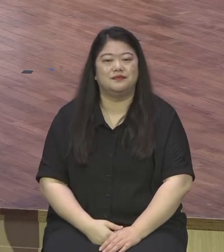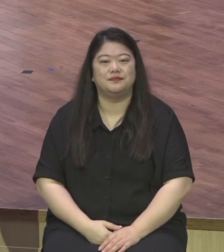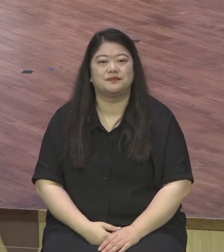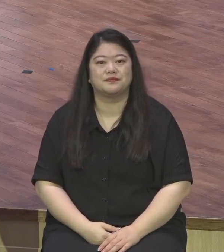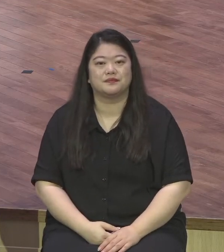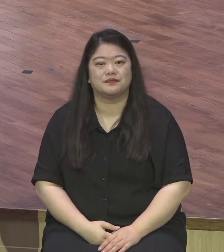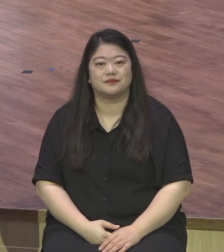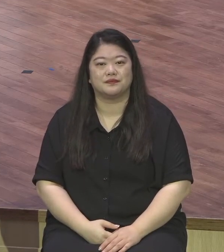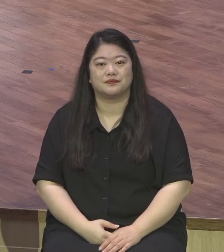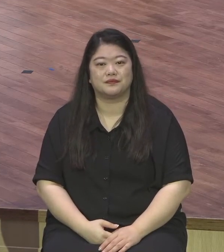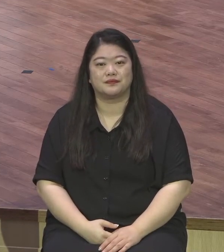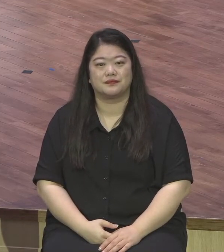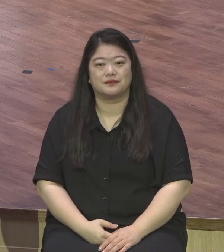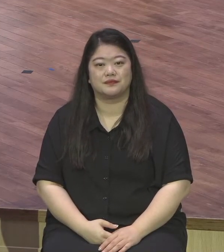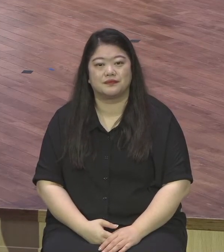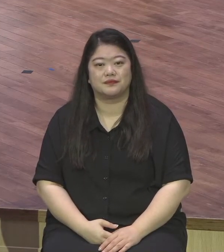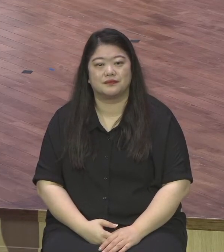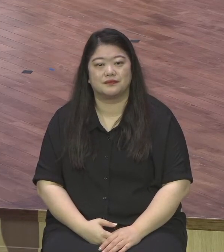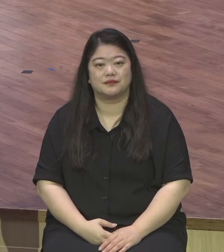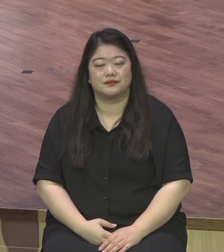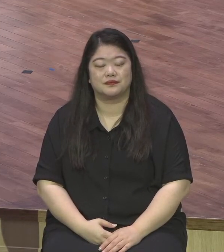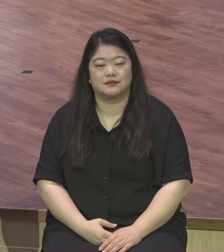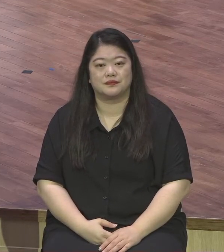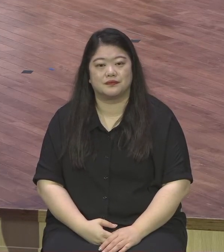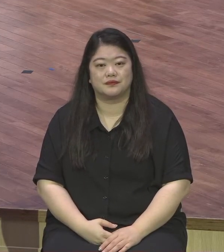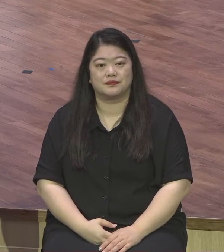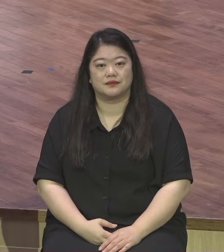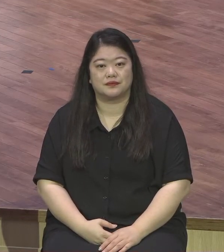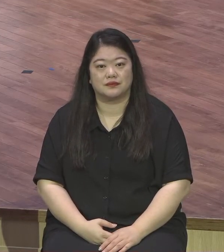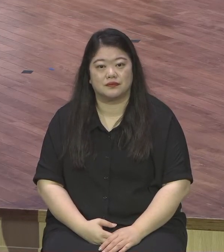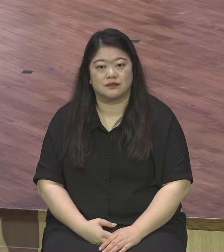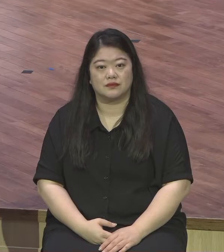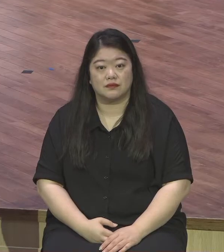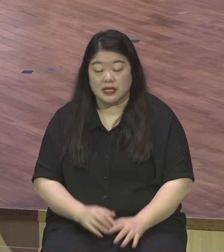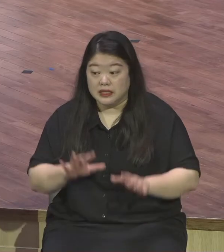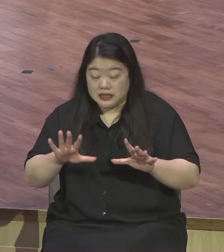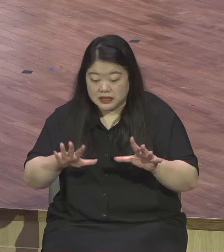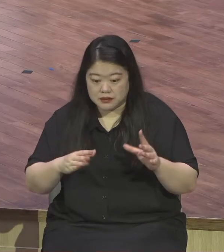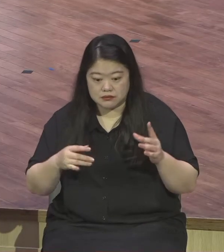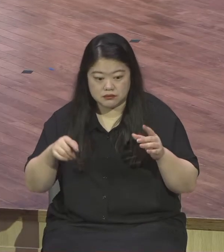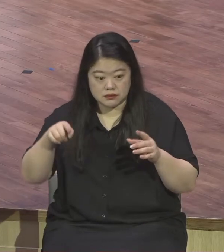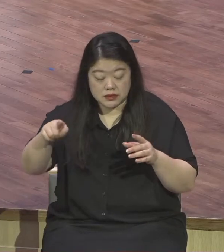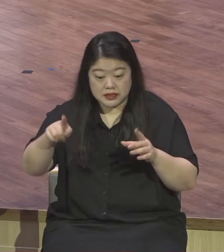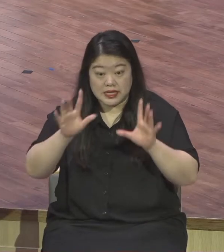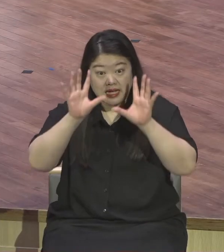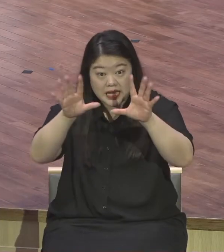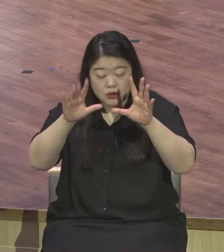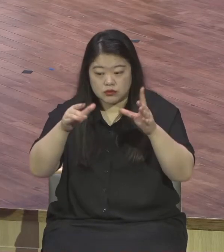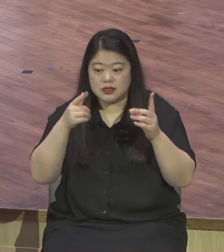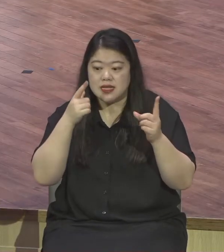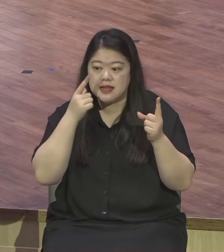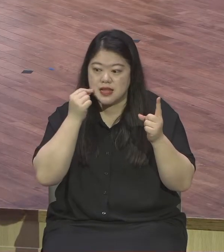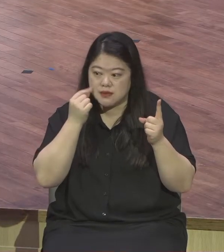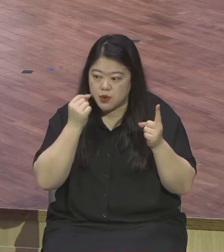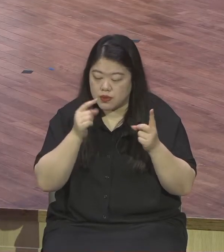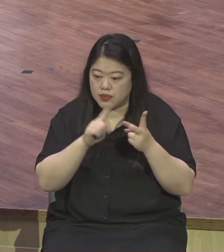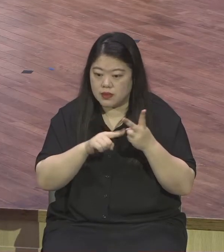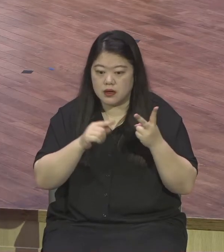아시아에서는 유일하게 4강 진출을 했습니다. 일본 터키에 비해서 전력상 열쇠입니다.